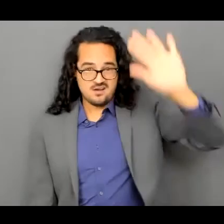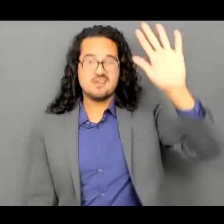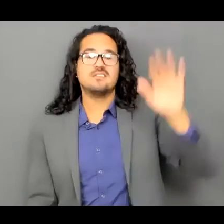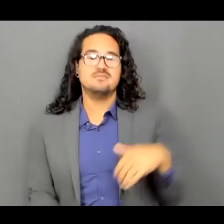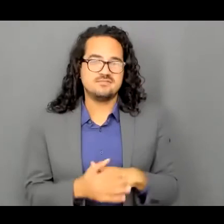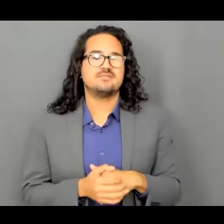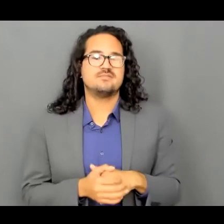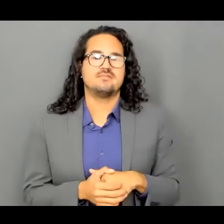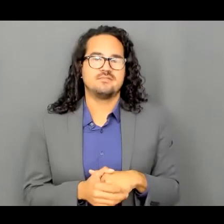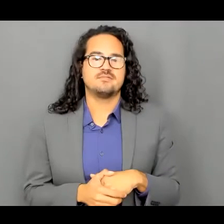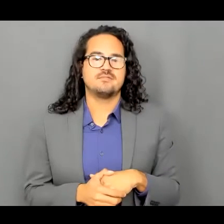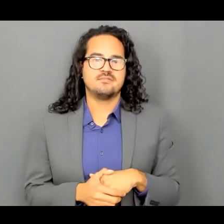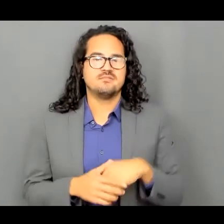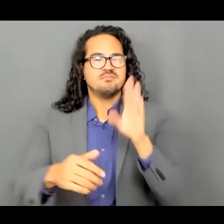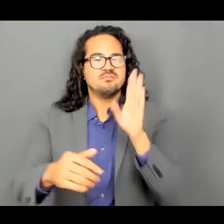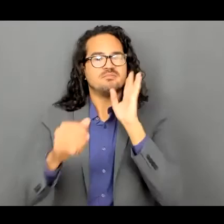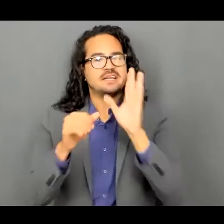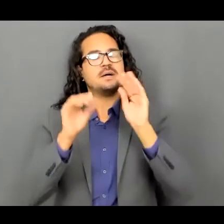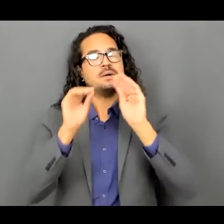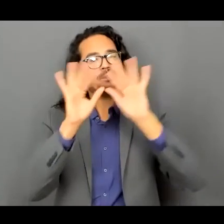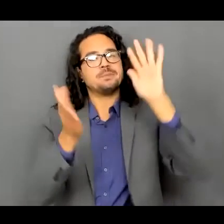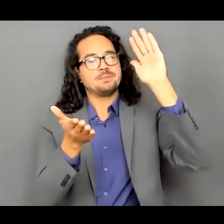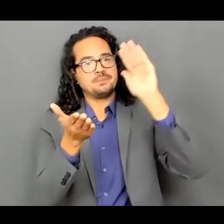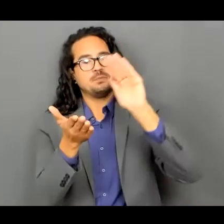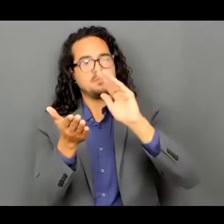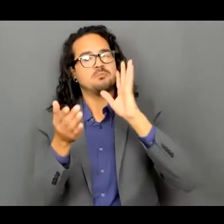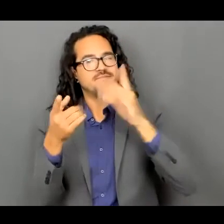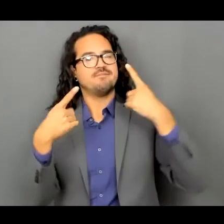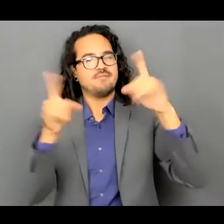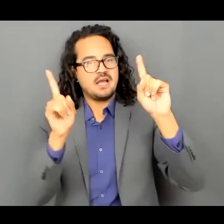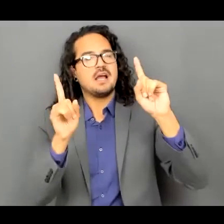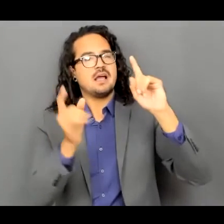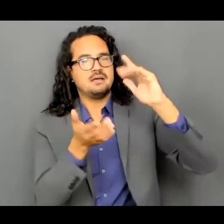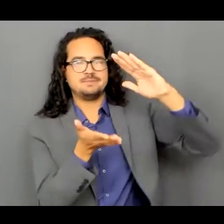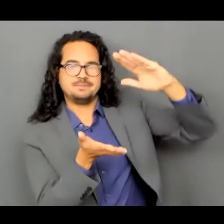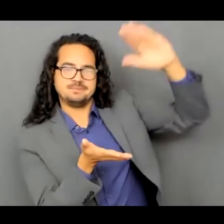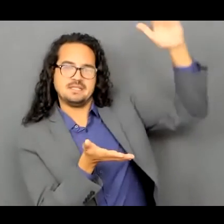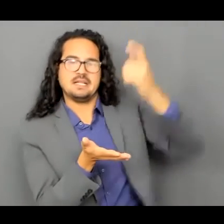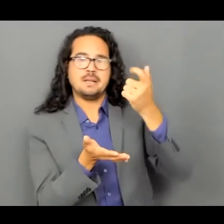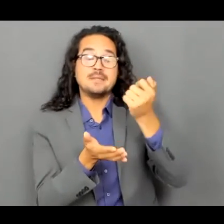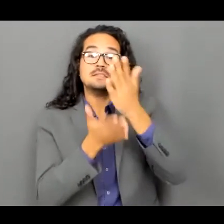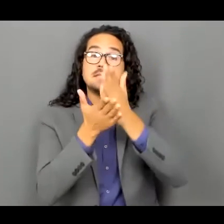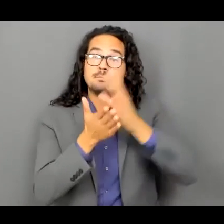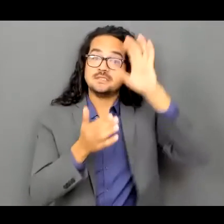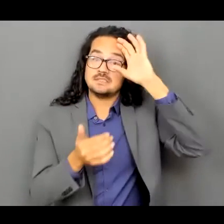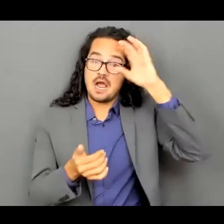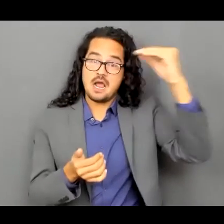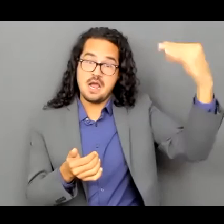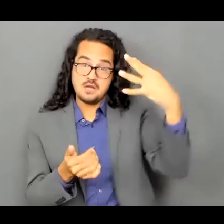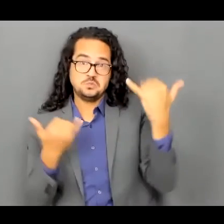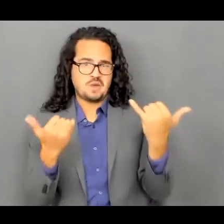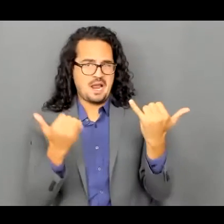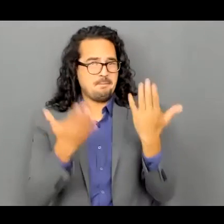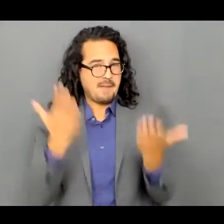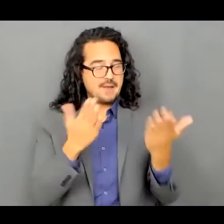el sur y tal vez se limpia un poco se limpia un poco la capa de humo y no se nos entre un poco más de sol pero este es